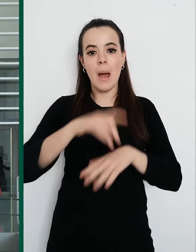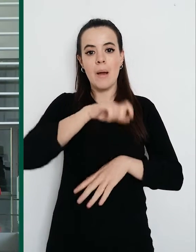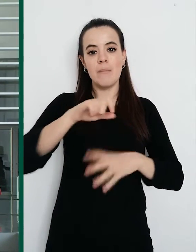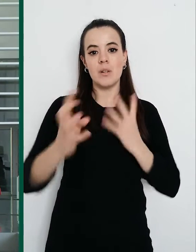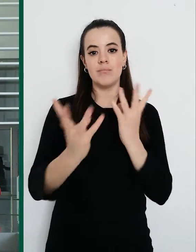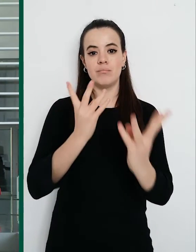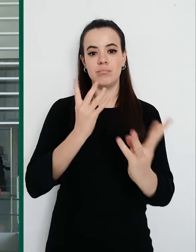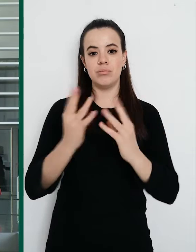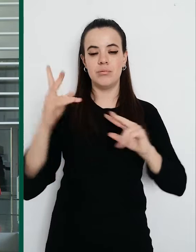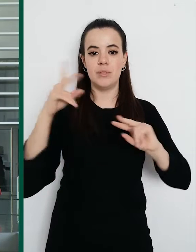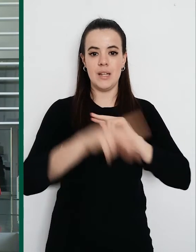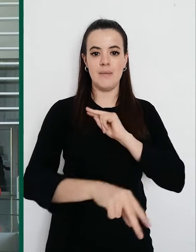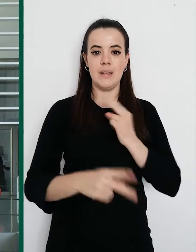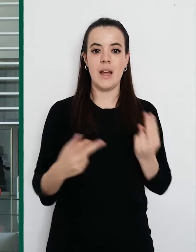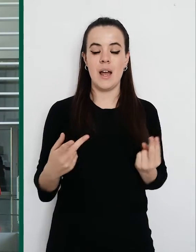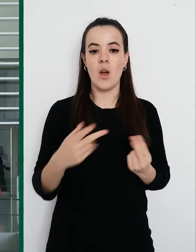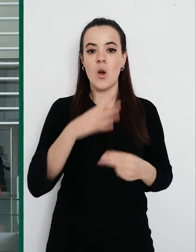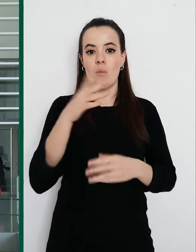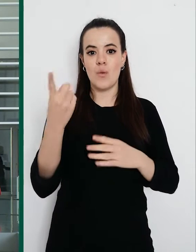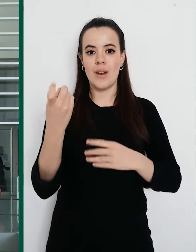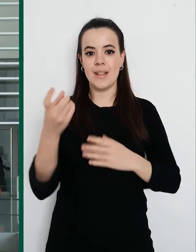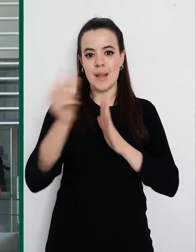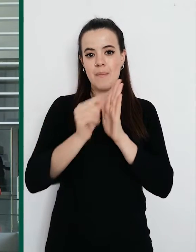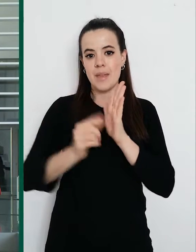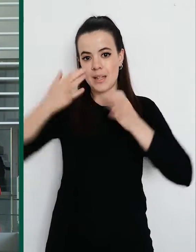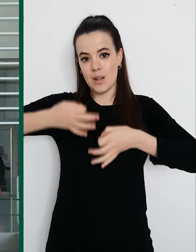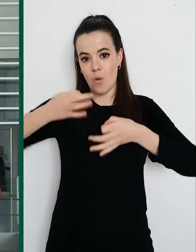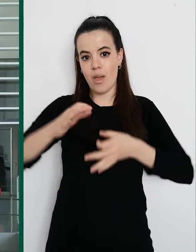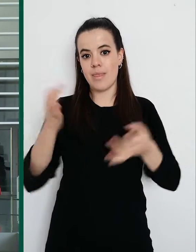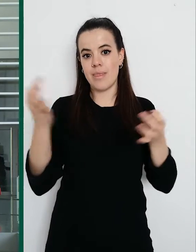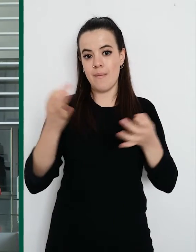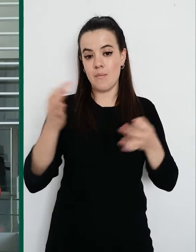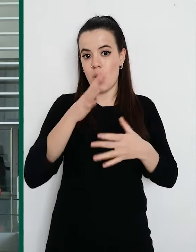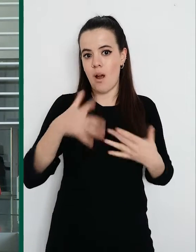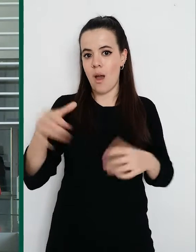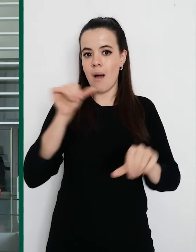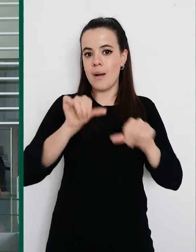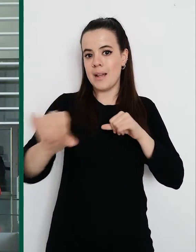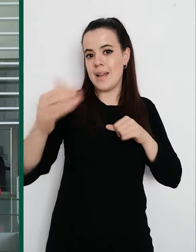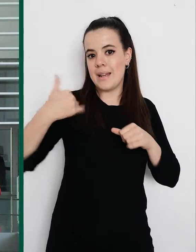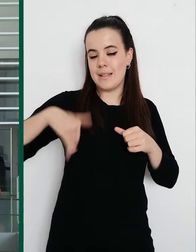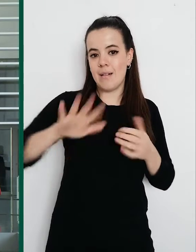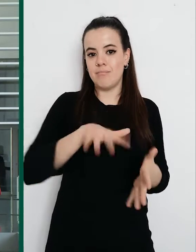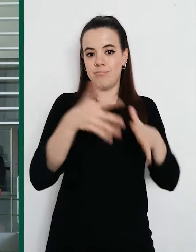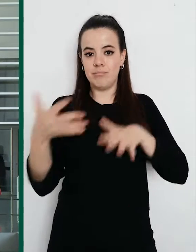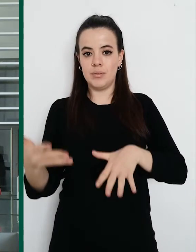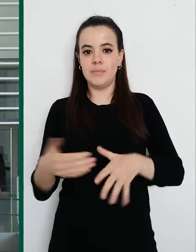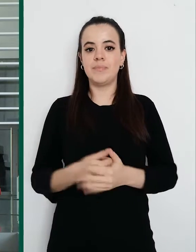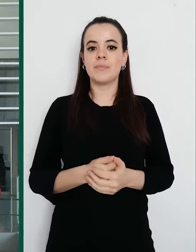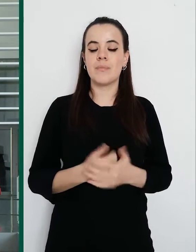fruto de las necesarias medidas de seguridad que vamos a tener que adoptar a partir de ya, ya las tenemos, pero a partir de la desescalada, pues aprovechemos